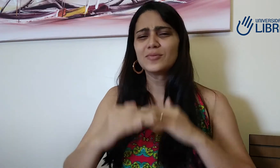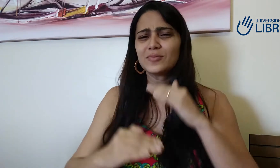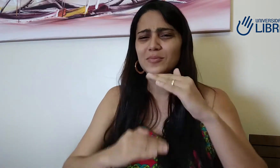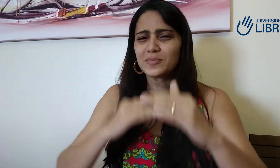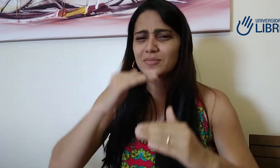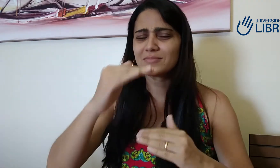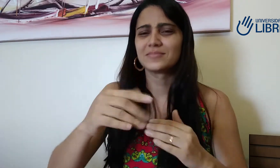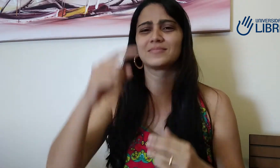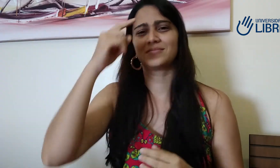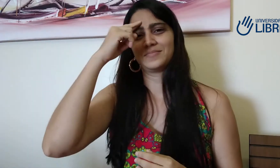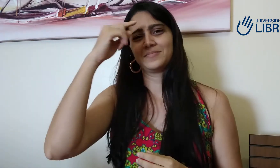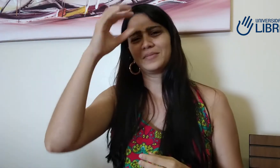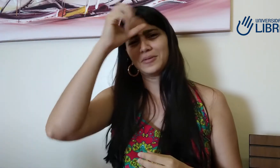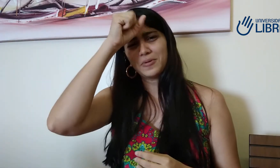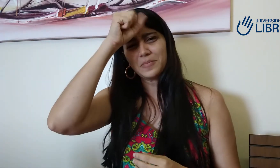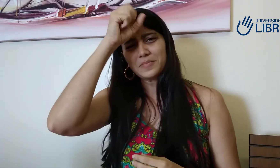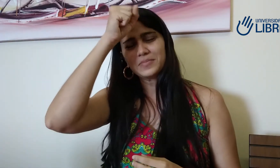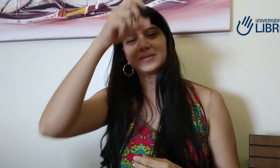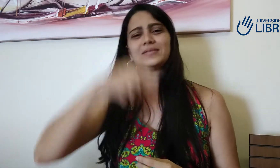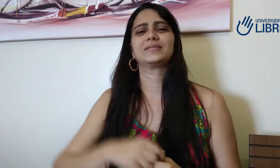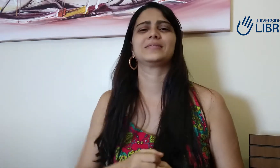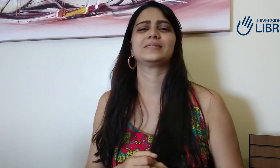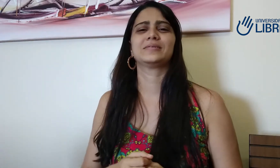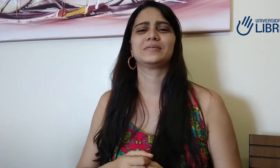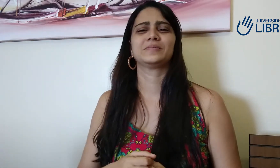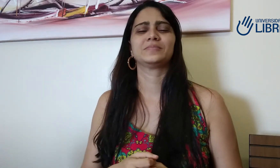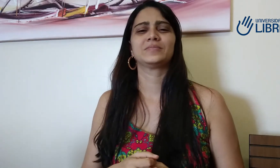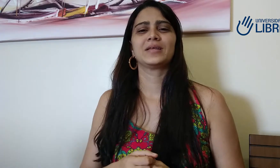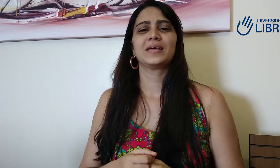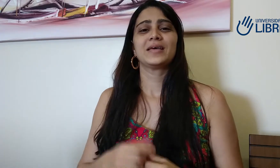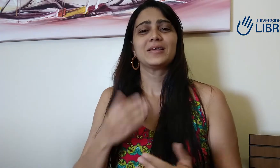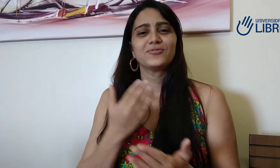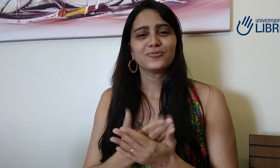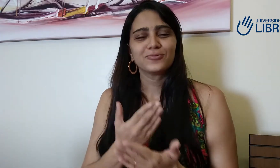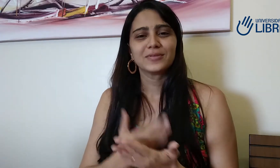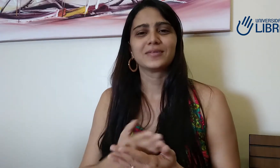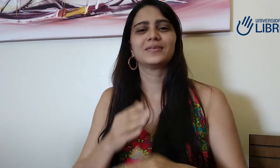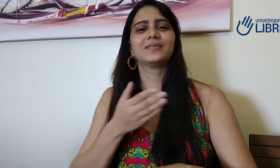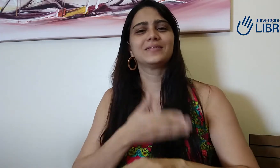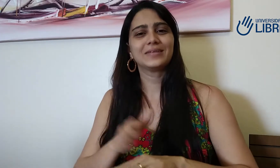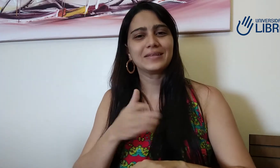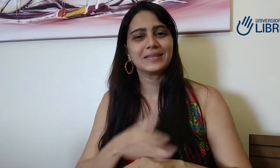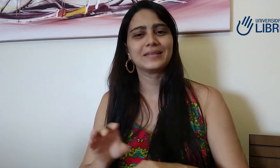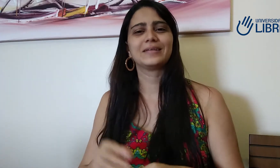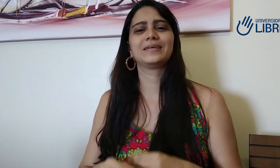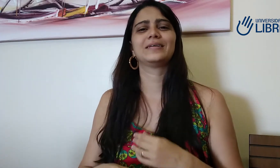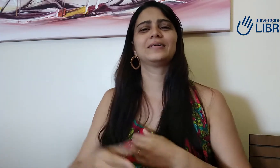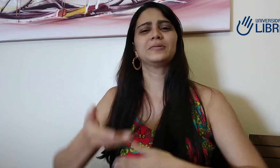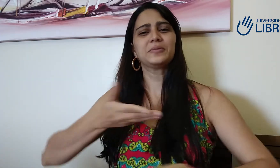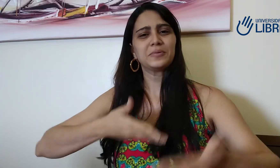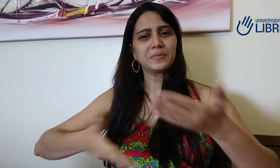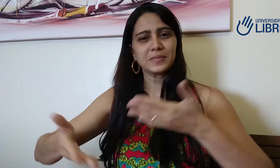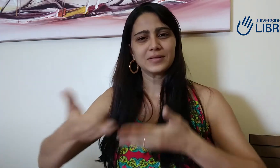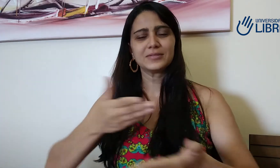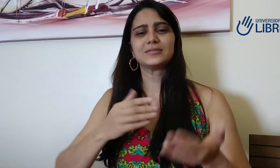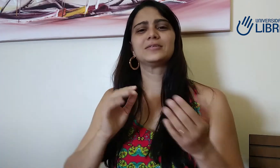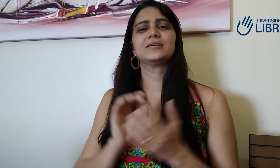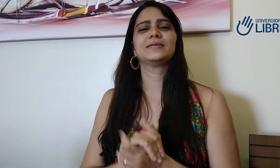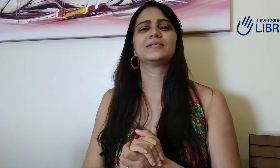inteiro me vendo, assistindo, né? E eu sempre postando vídeo, mostrando meu processo de aprendizado através desse curso,